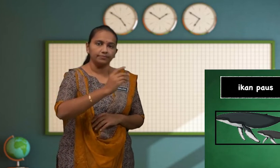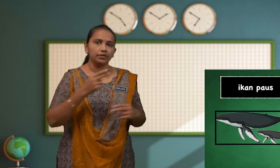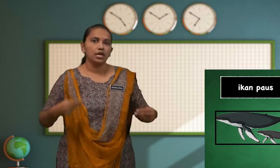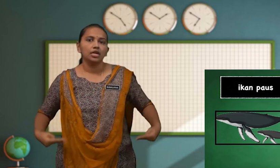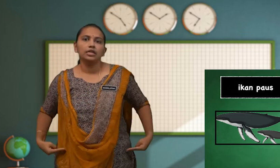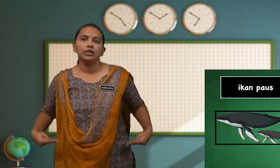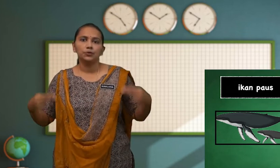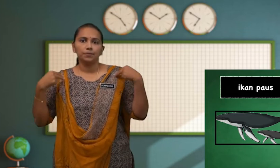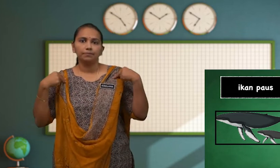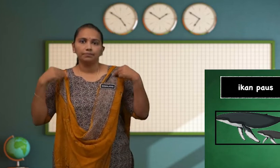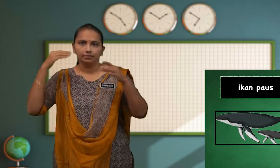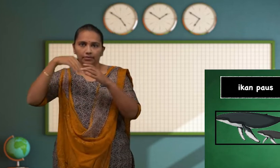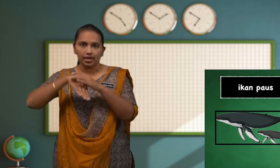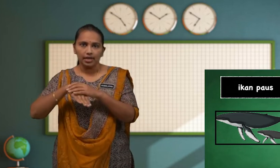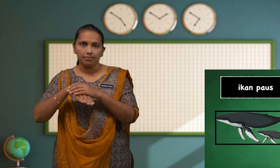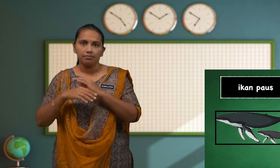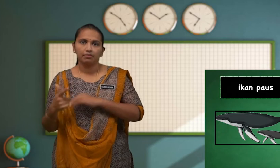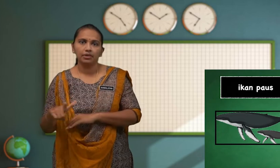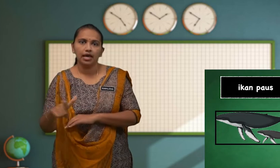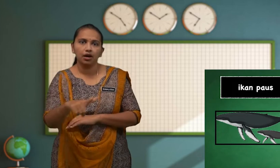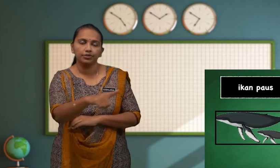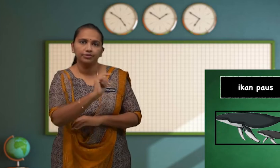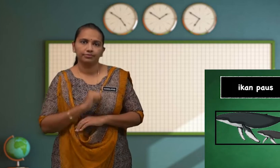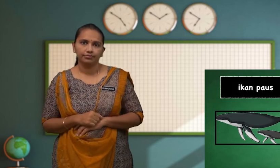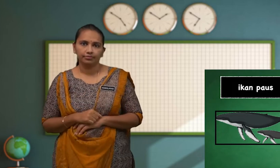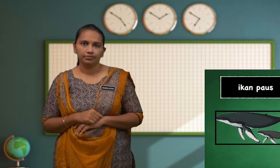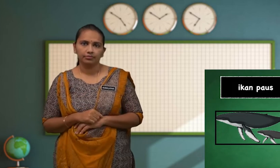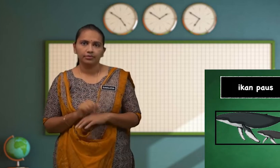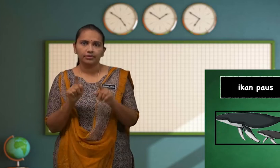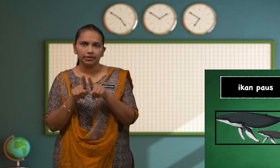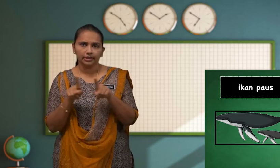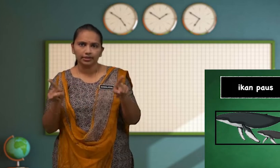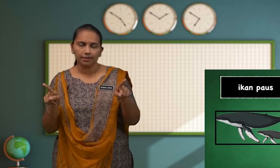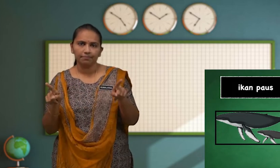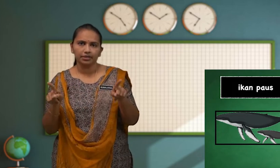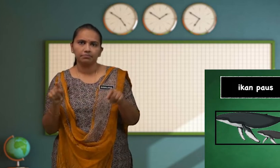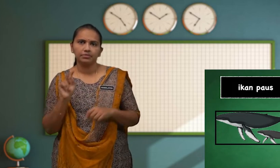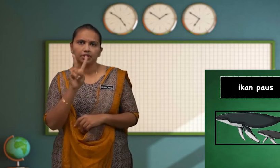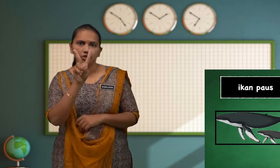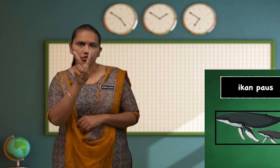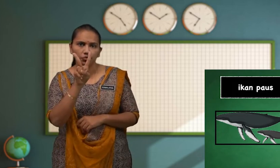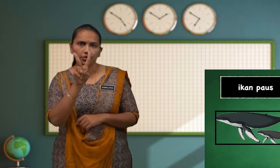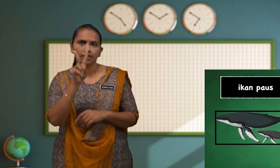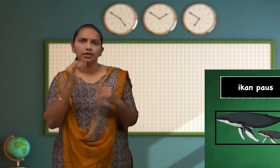Hidup Dalam Laut Tetapi Dua